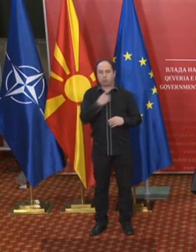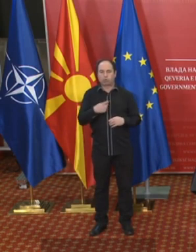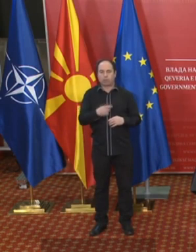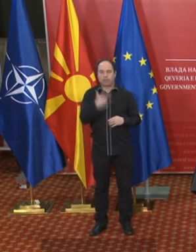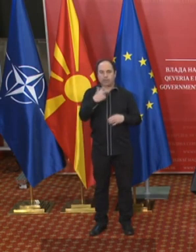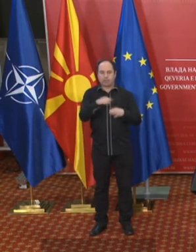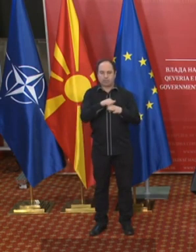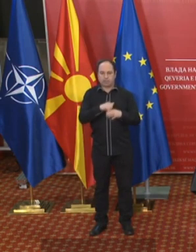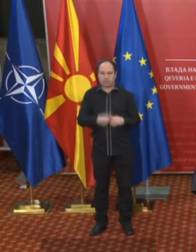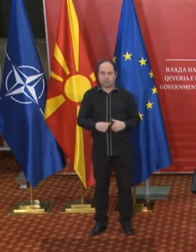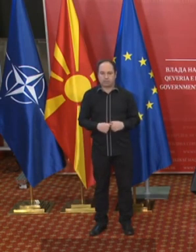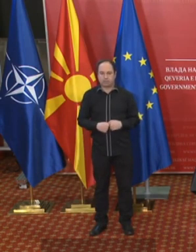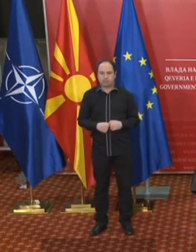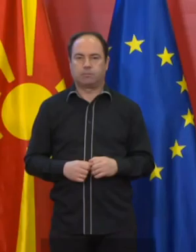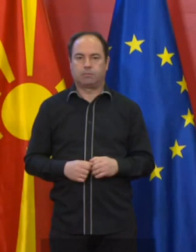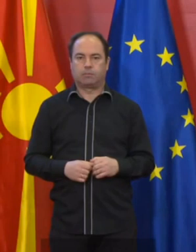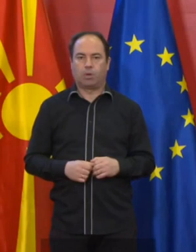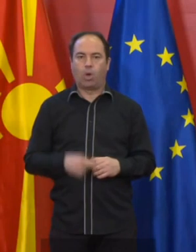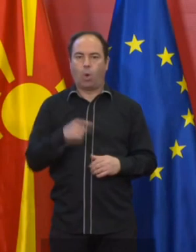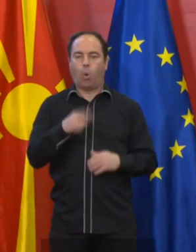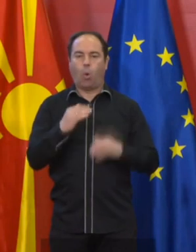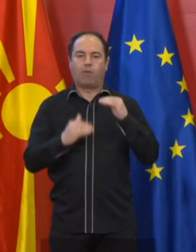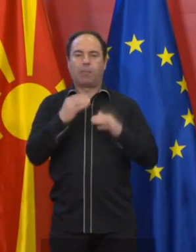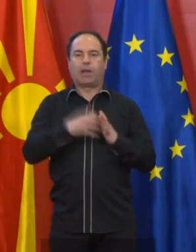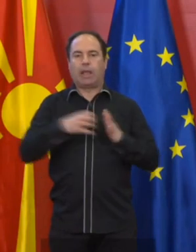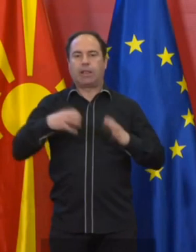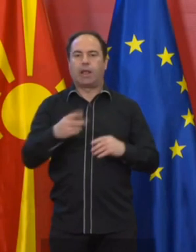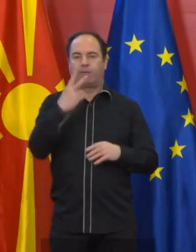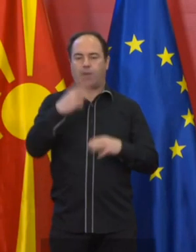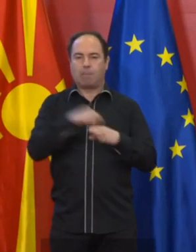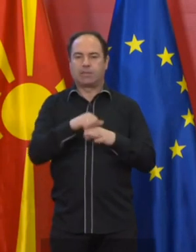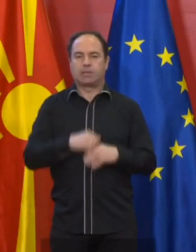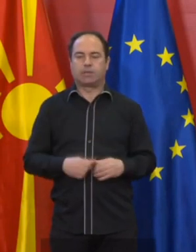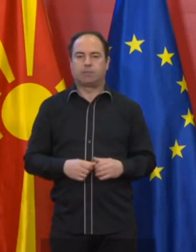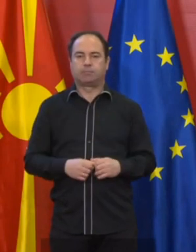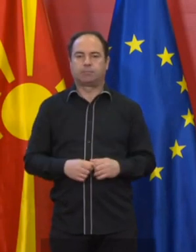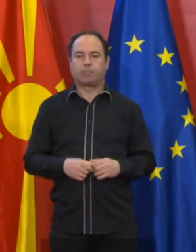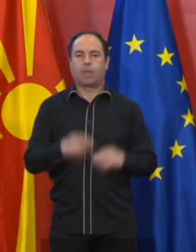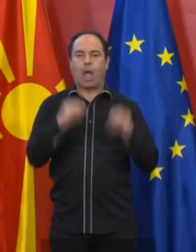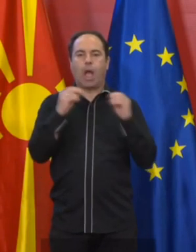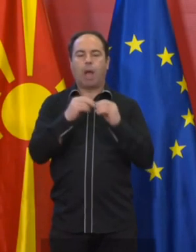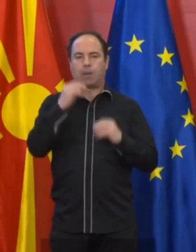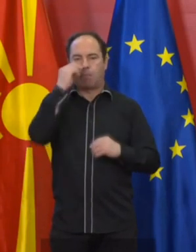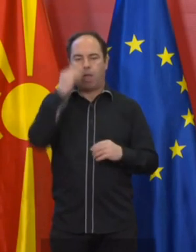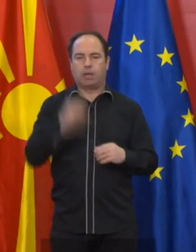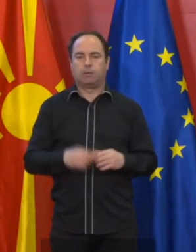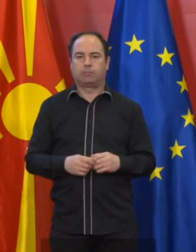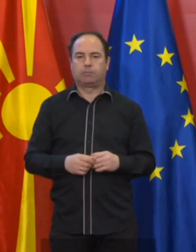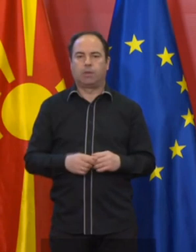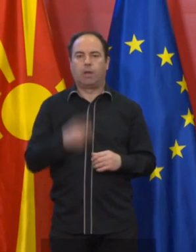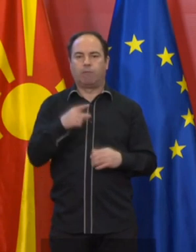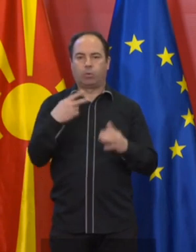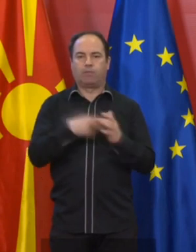три месеци. Ова мерка ќе трае два месеци и тоа апрель и мај во